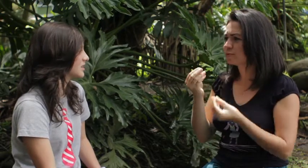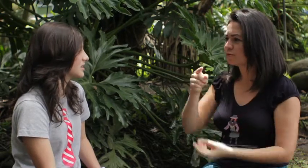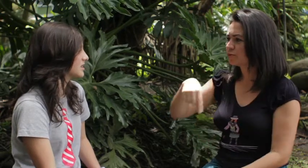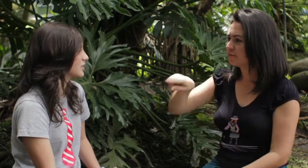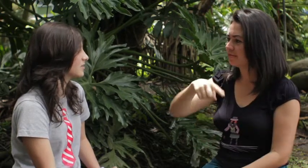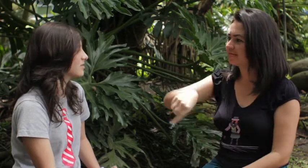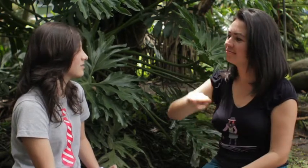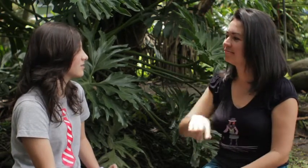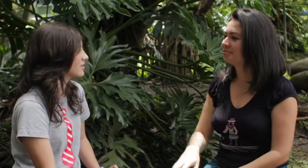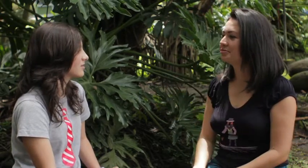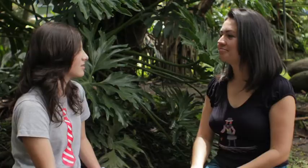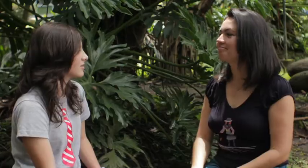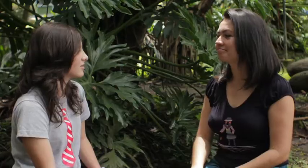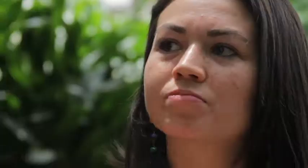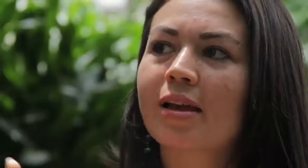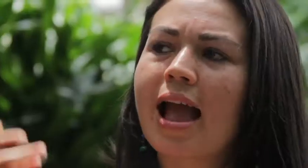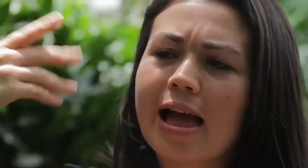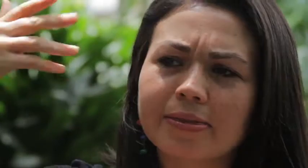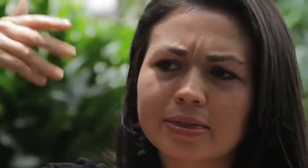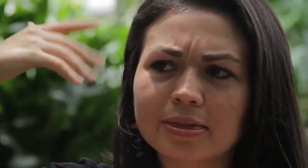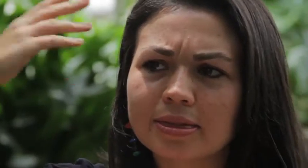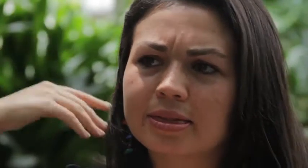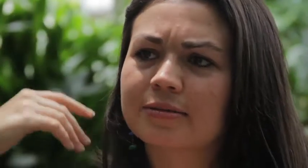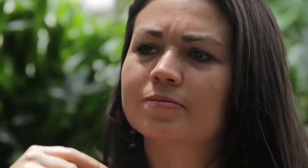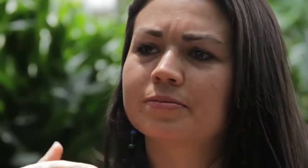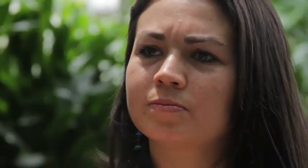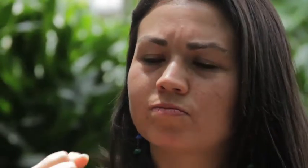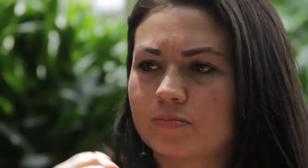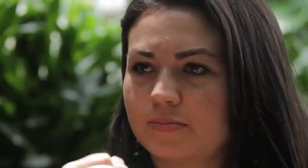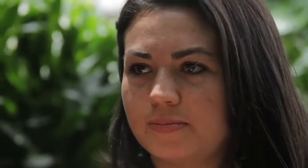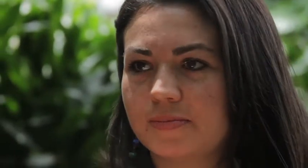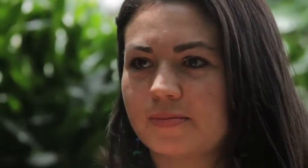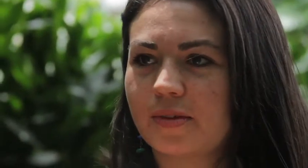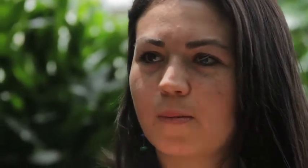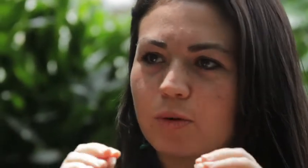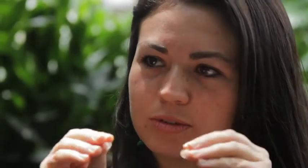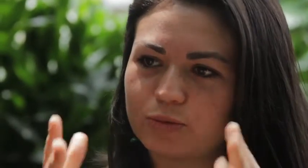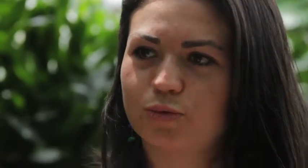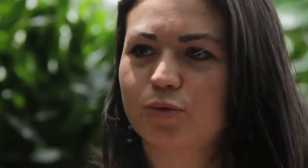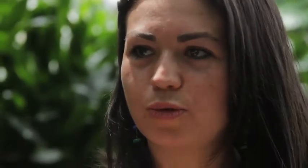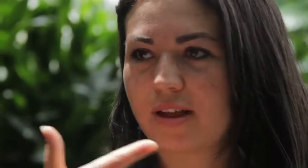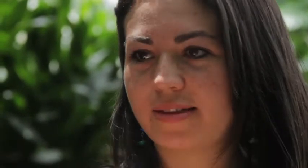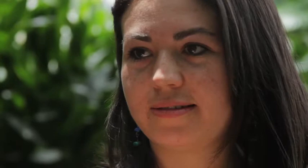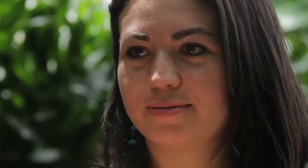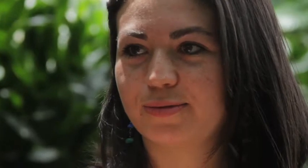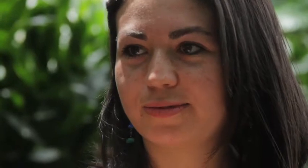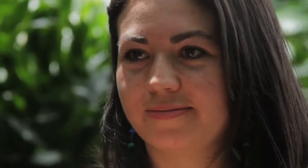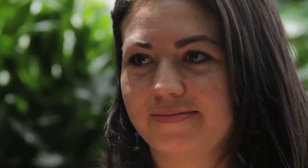mucho De ellos también Además Tiempo atrás Estuve trabajando como instructora De